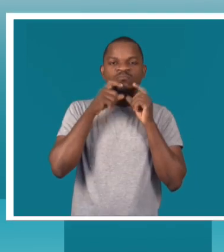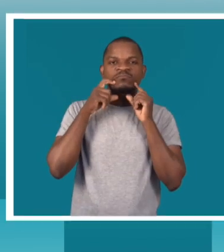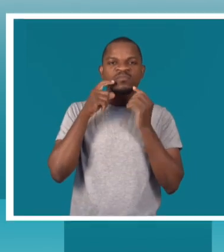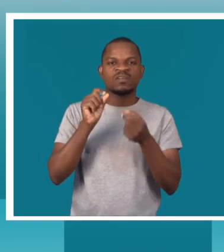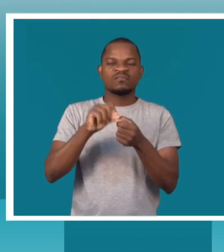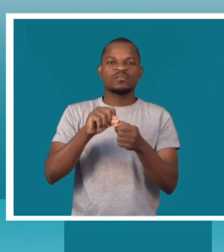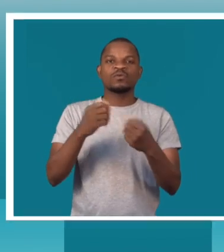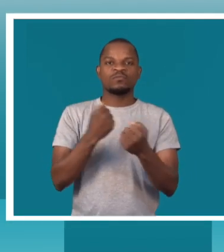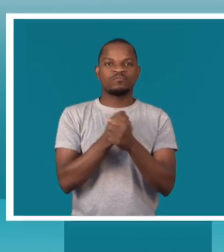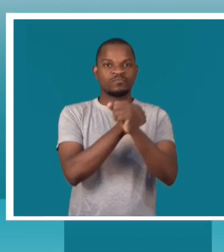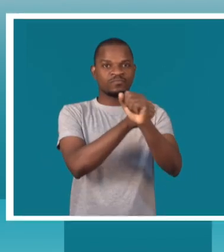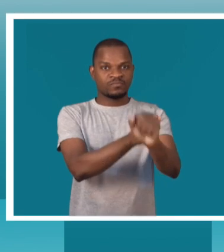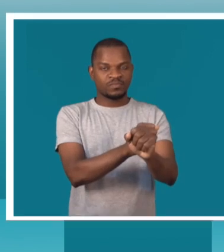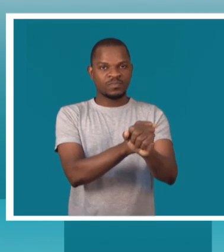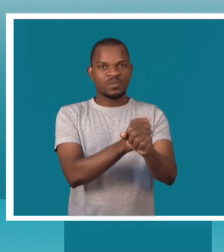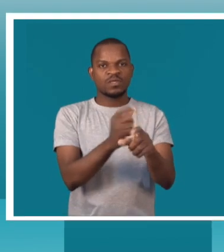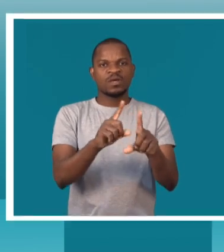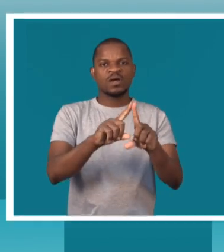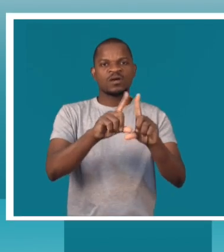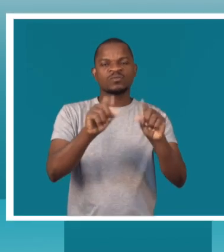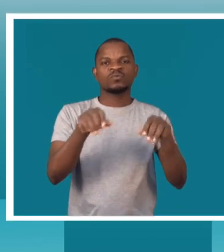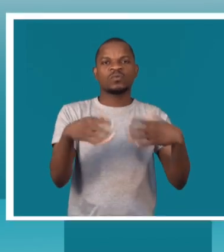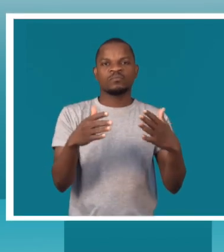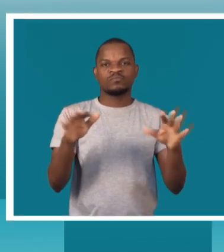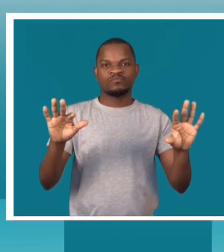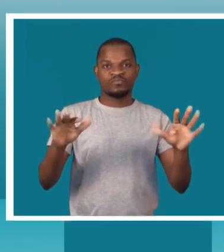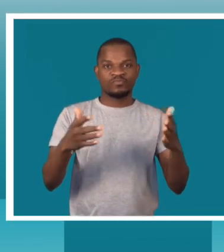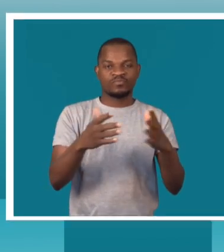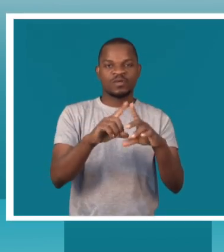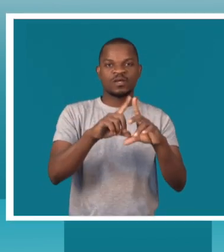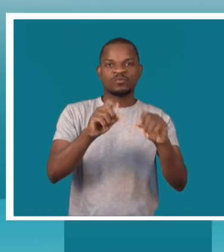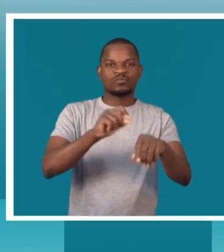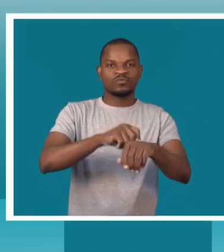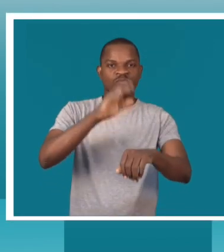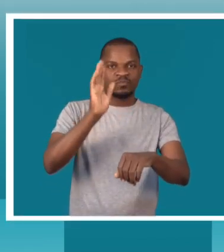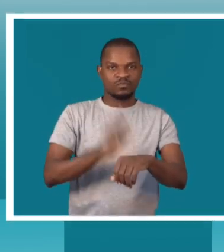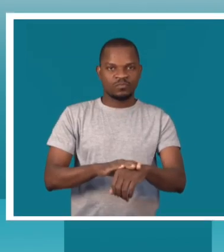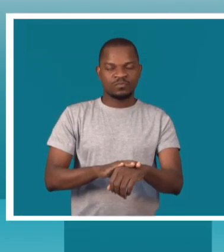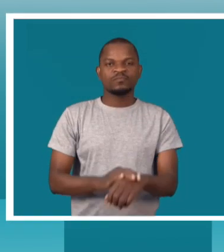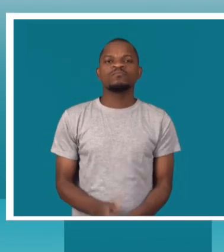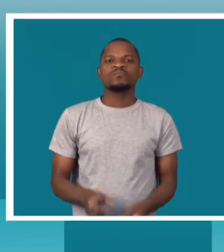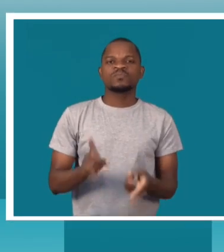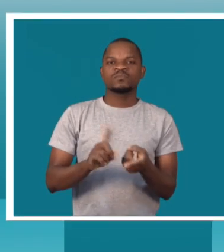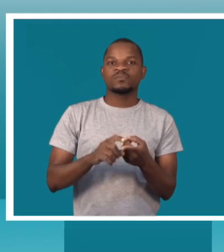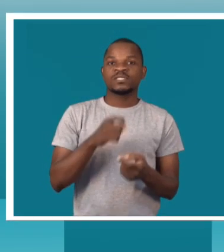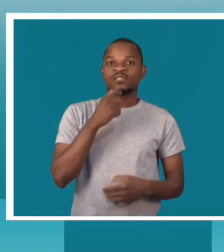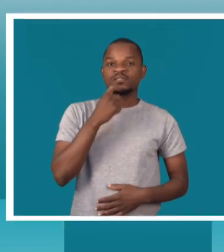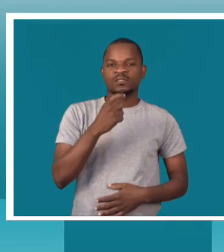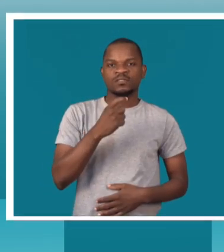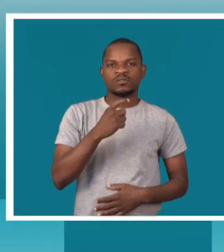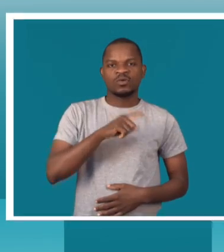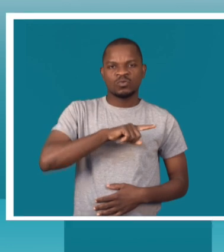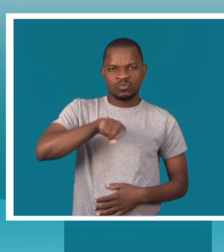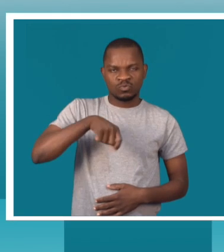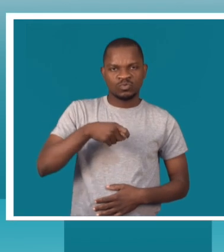prevenção, tratamento e nos esforços para a redução dos casos de malária. Gostaria de reiterar o nosso